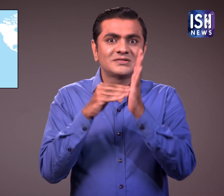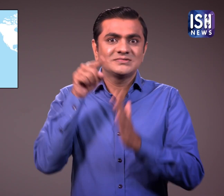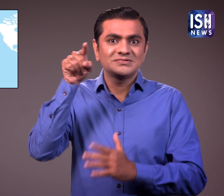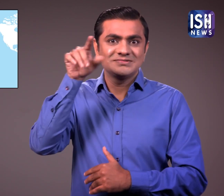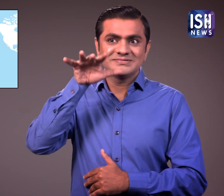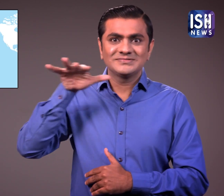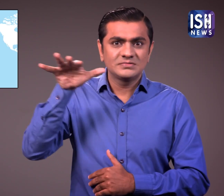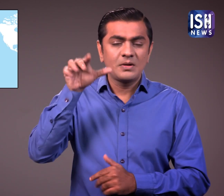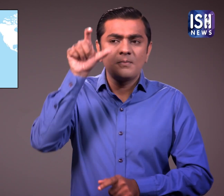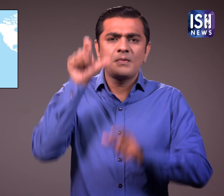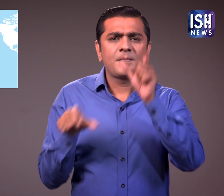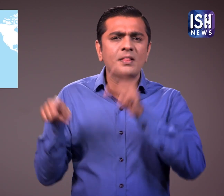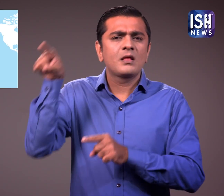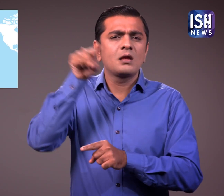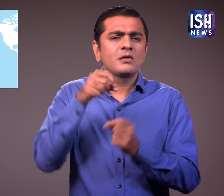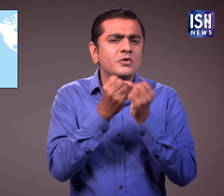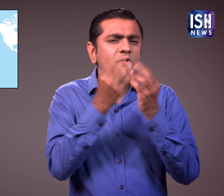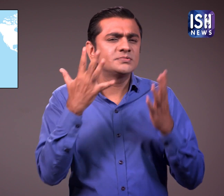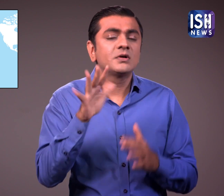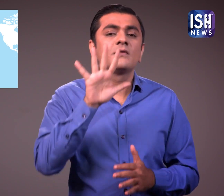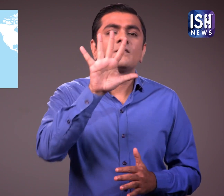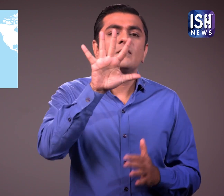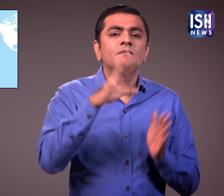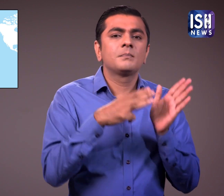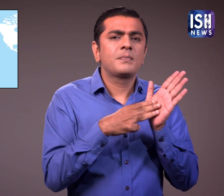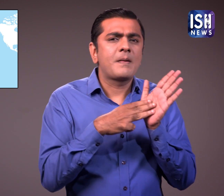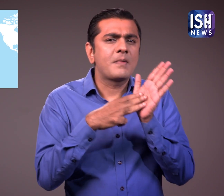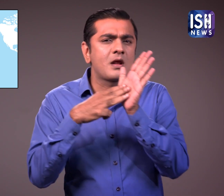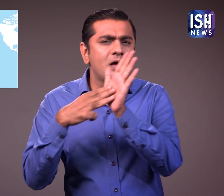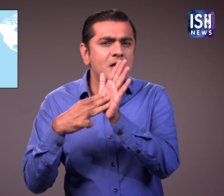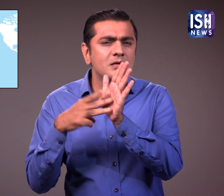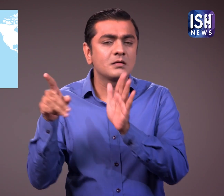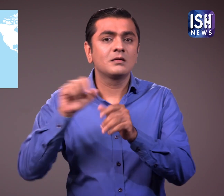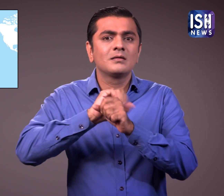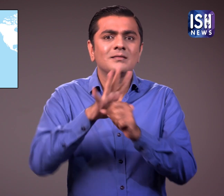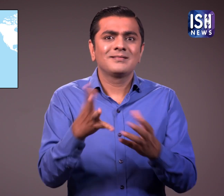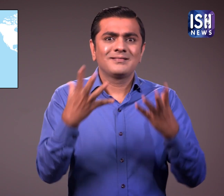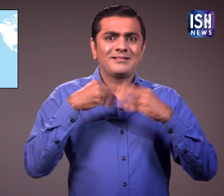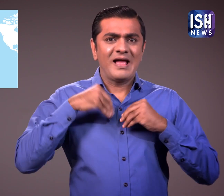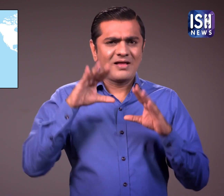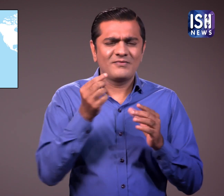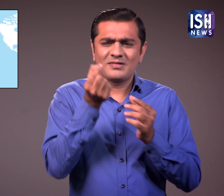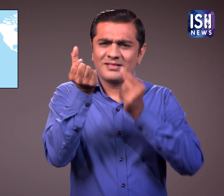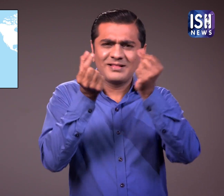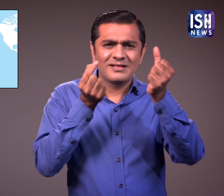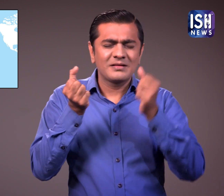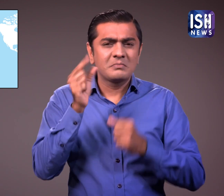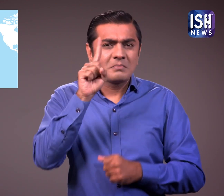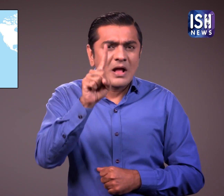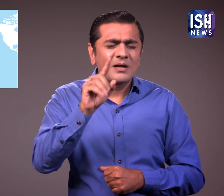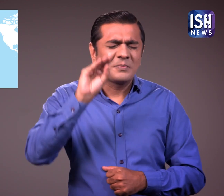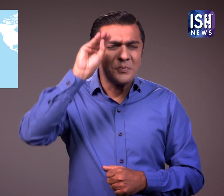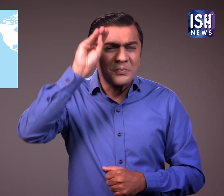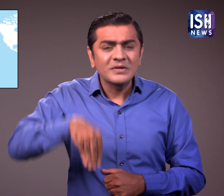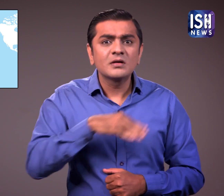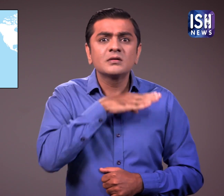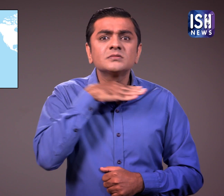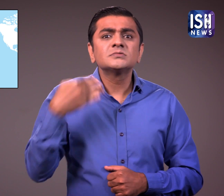न्यूजीलिंड की 5 मिलियन आबादी में से, करोना संक्रमन की कुछ ही मामले थे और केवल